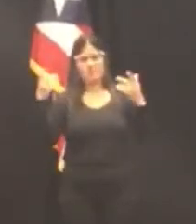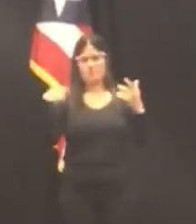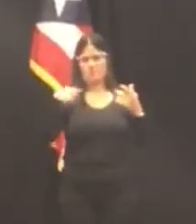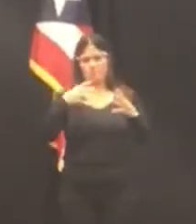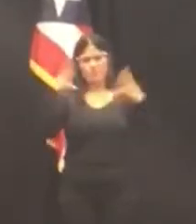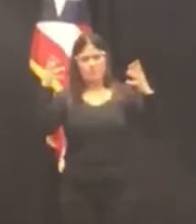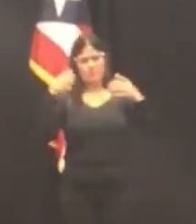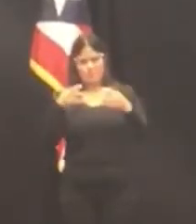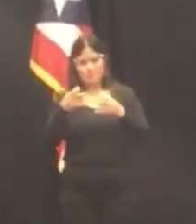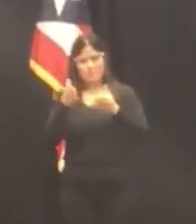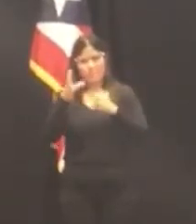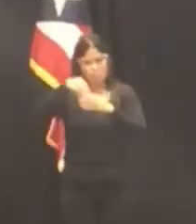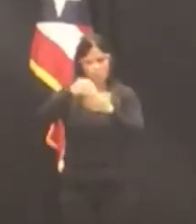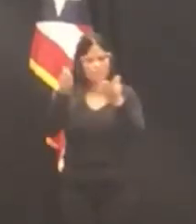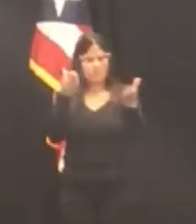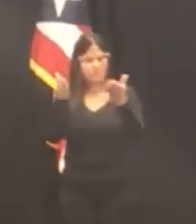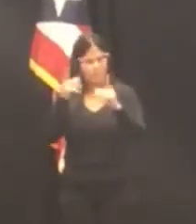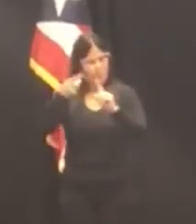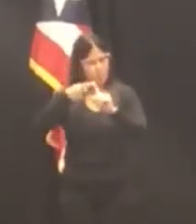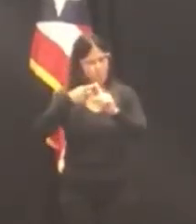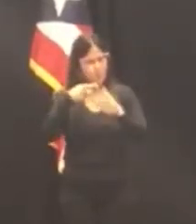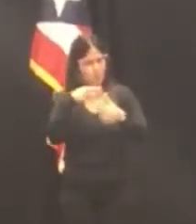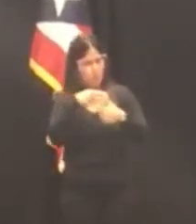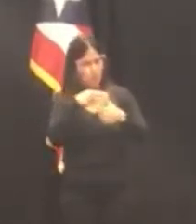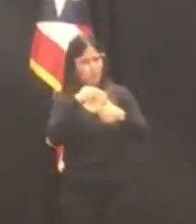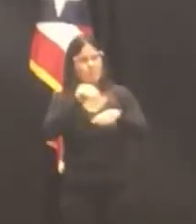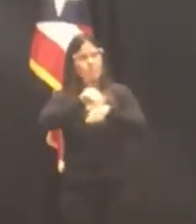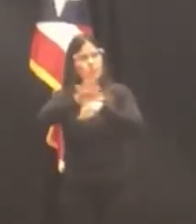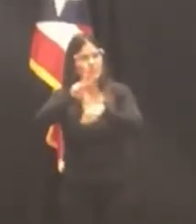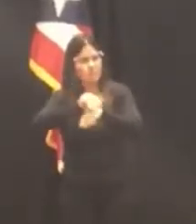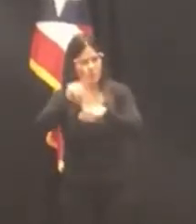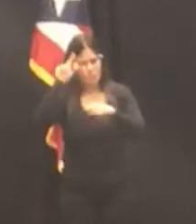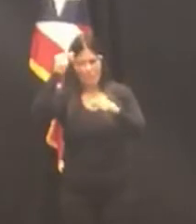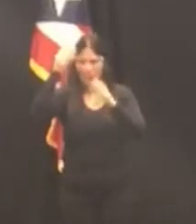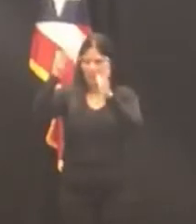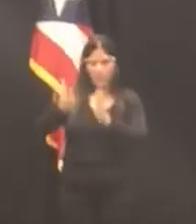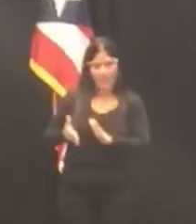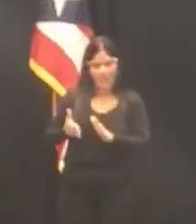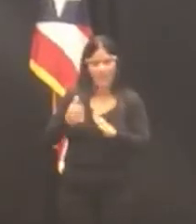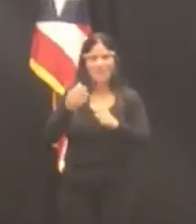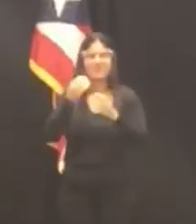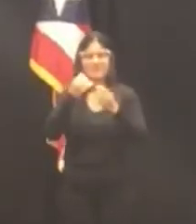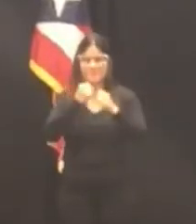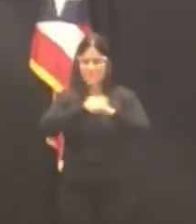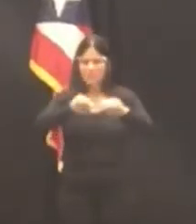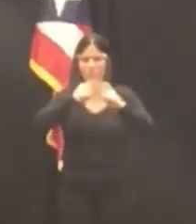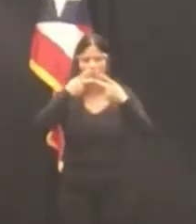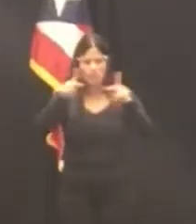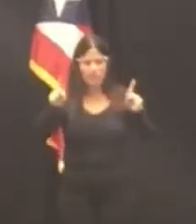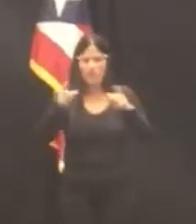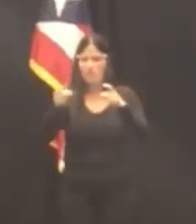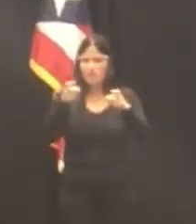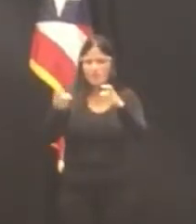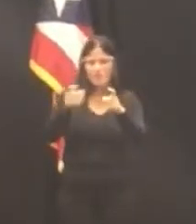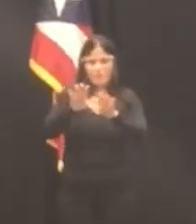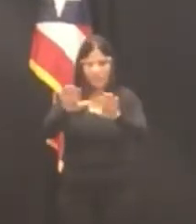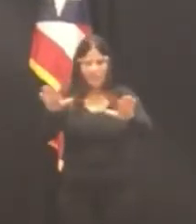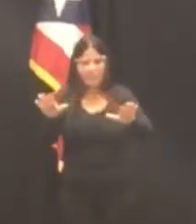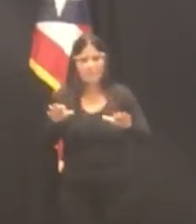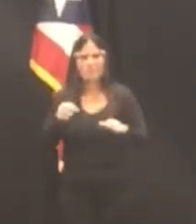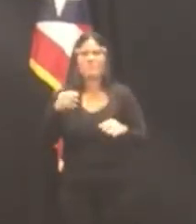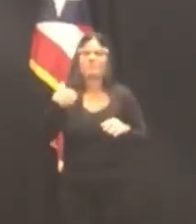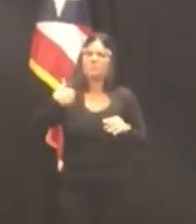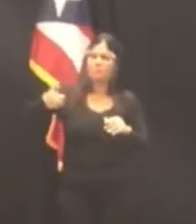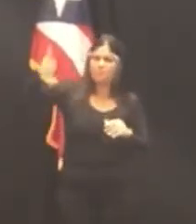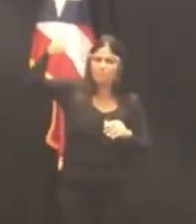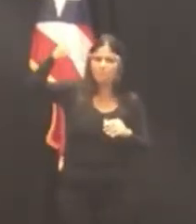asesora del gobernador en el área de seguridad pública, directora ejecutiva de la oficina de nombramientos judiciales y